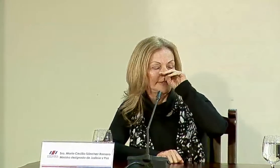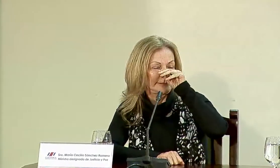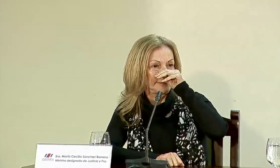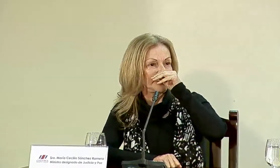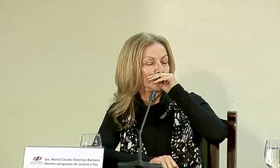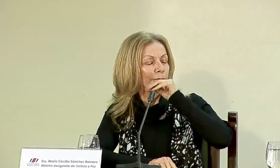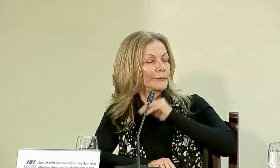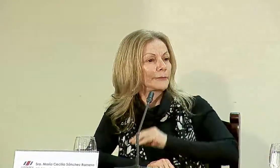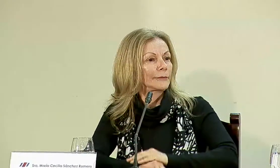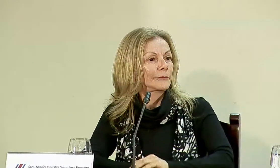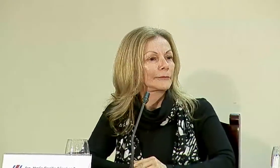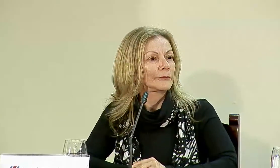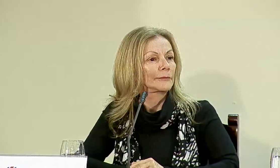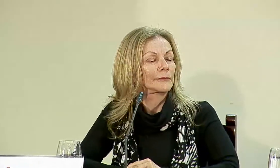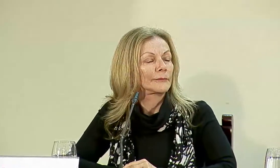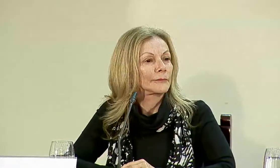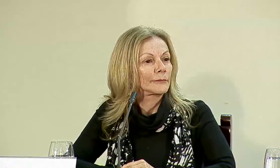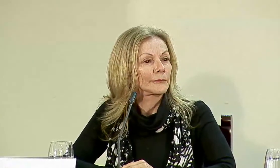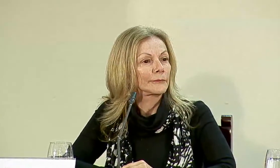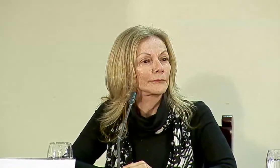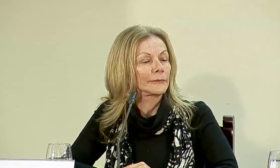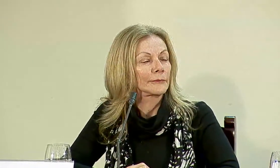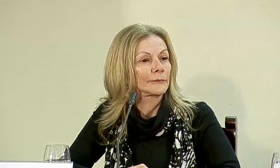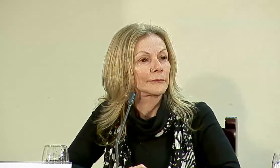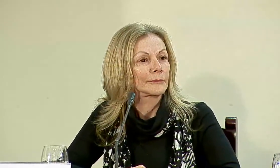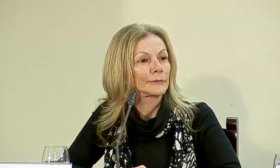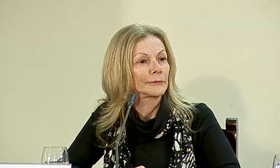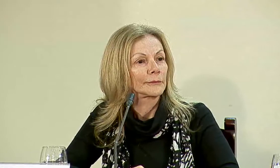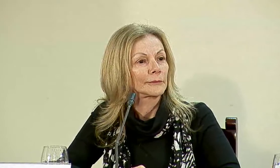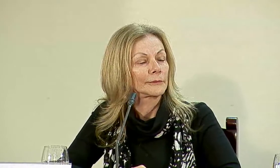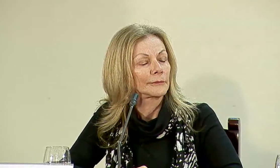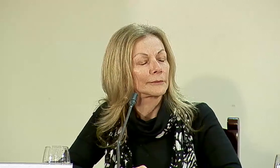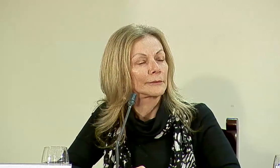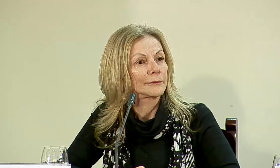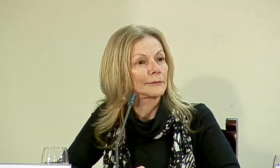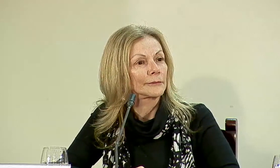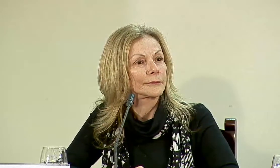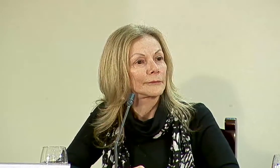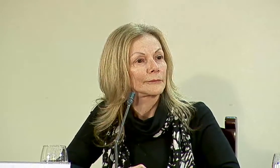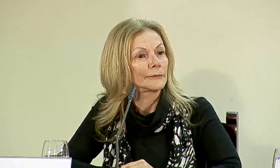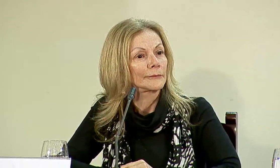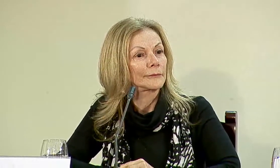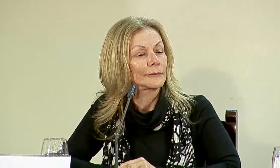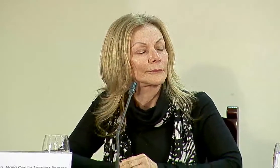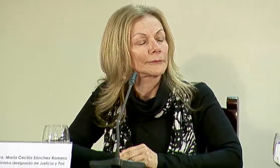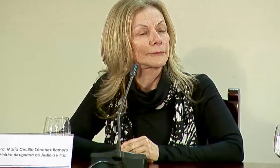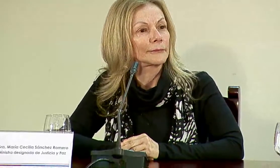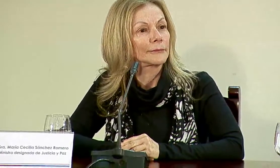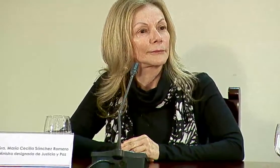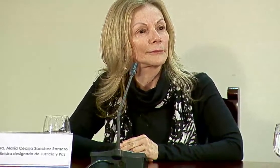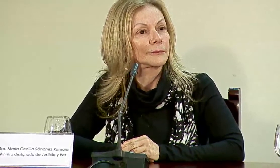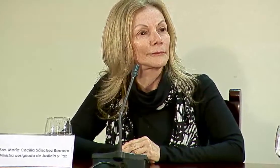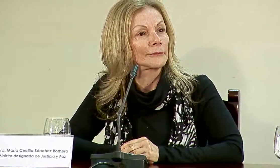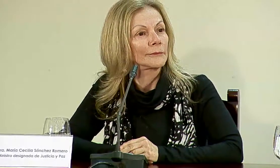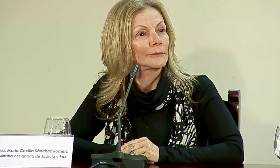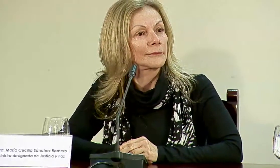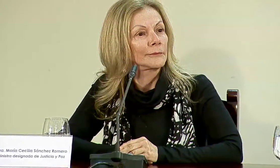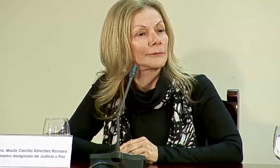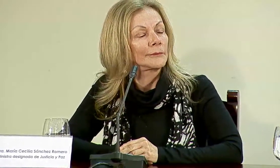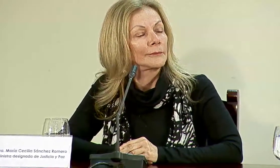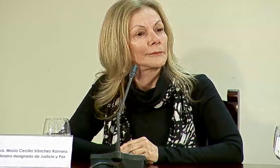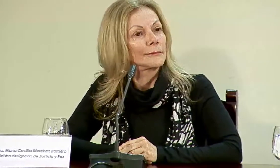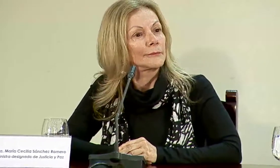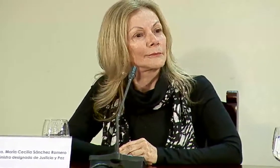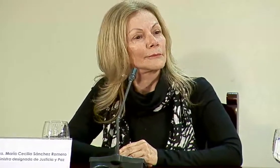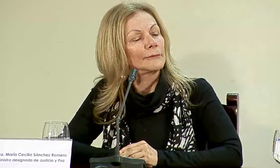Buenas tardes, señor presidente. Usted sería, podríamos ampliar por las razones